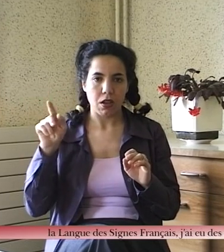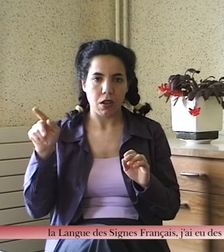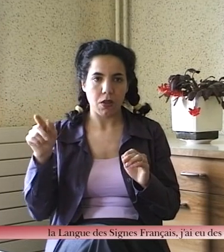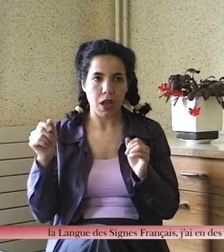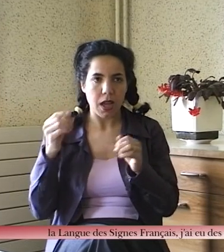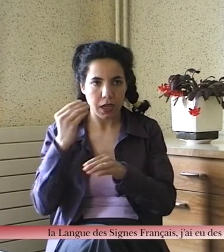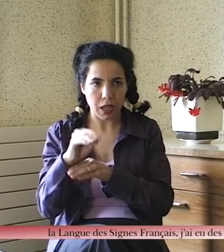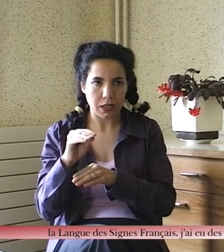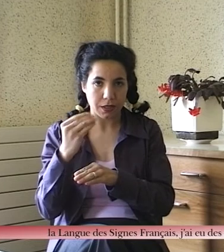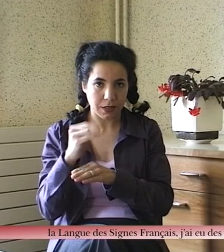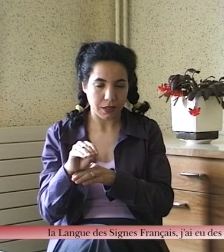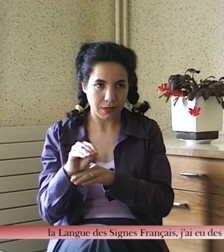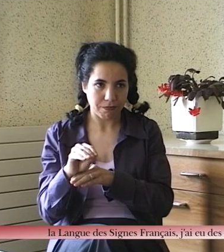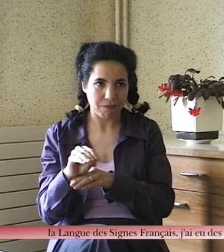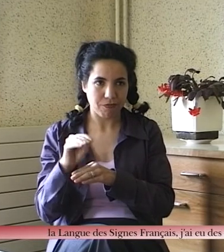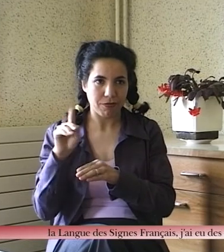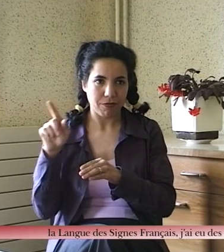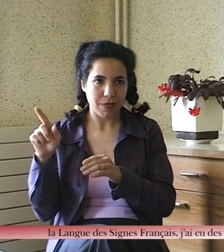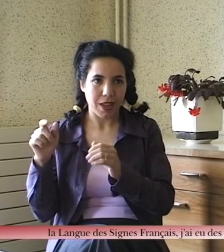la langue des signes français, j'ai eu des amis.